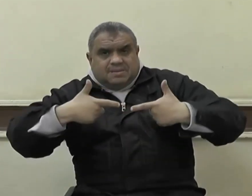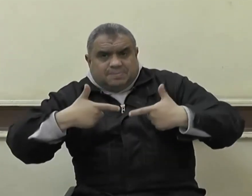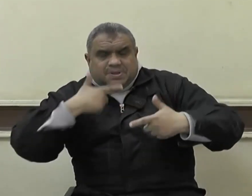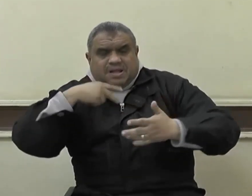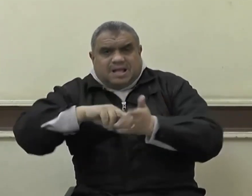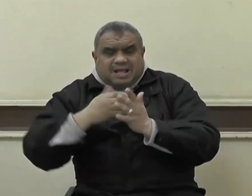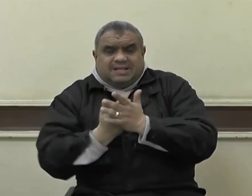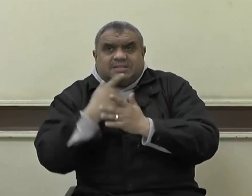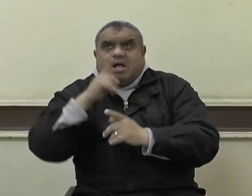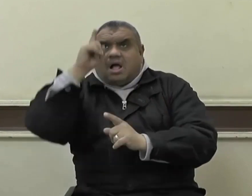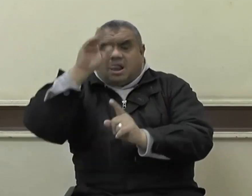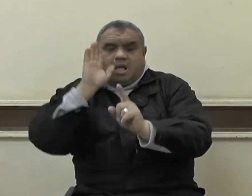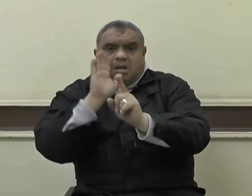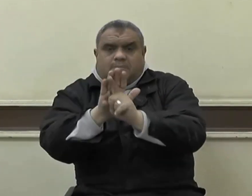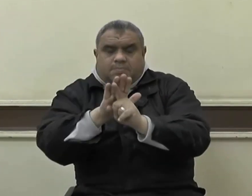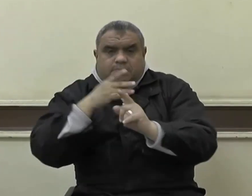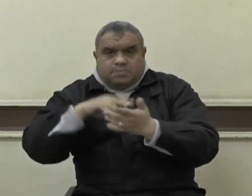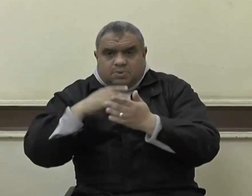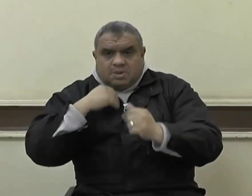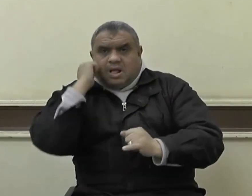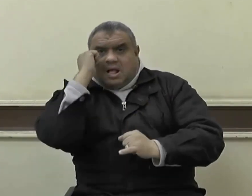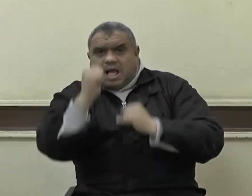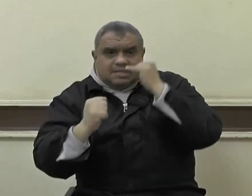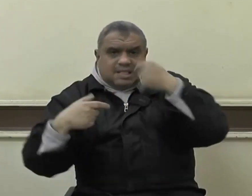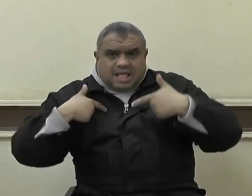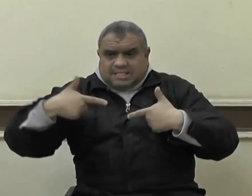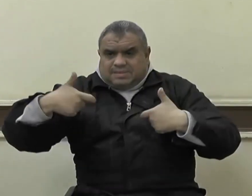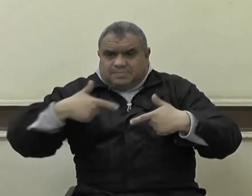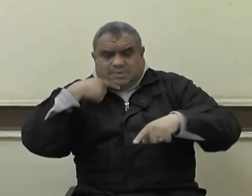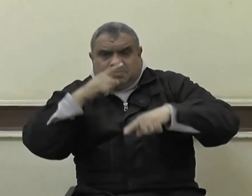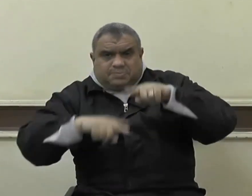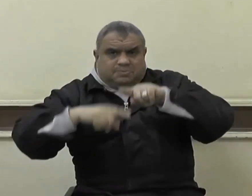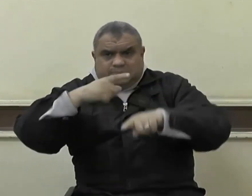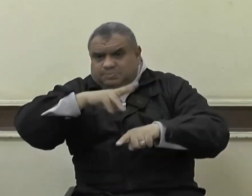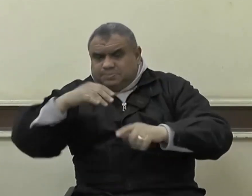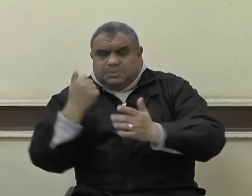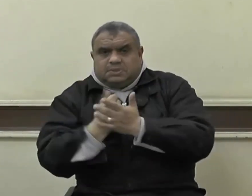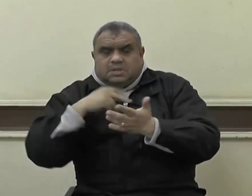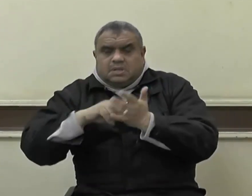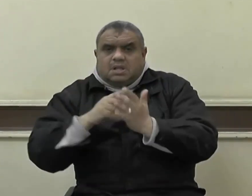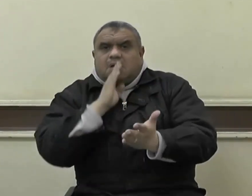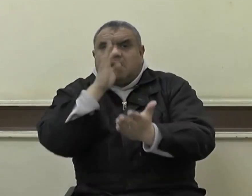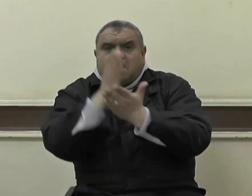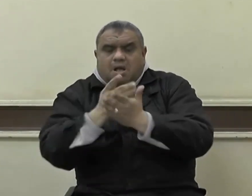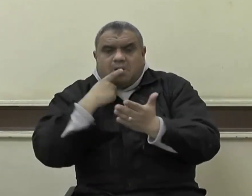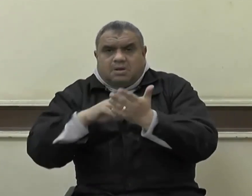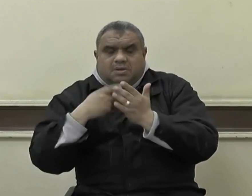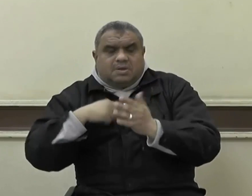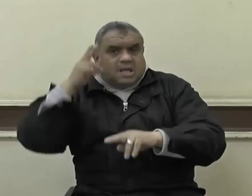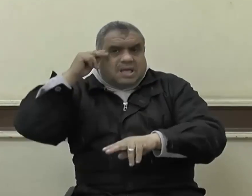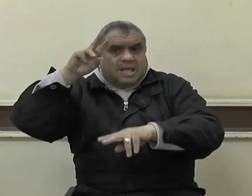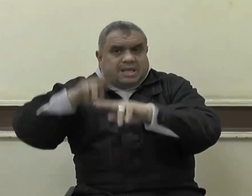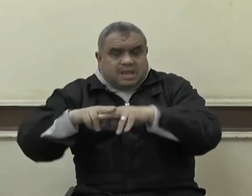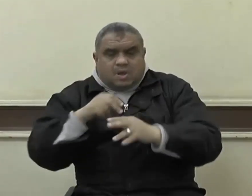سبيل الله فيقتلون ويقتلون وعدا عليه حقا في التوراة والإنجيل